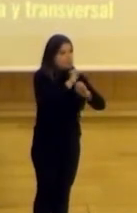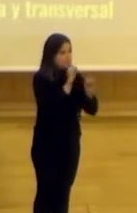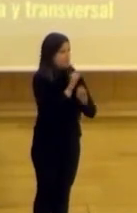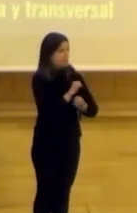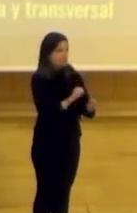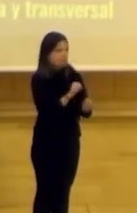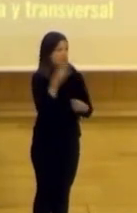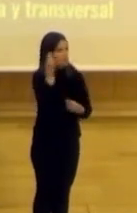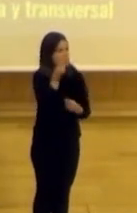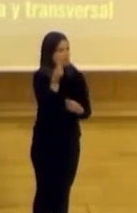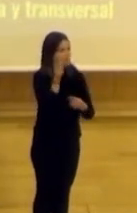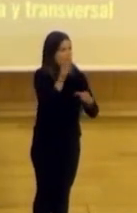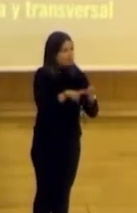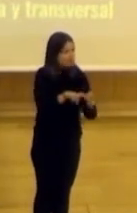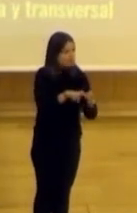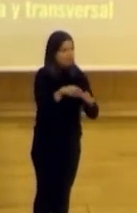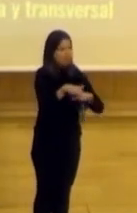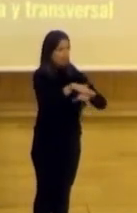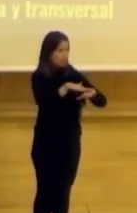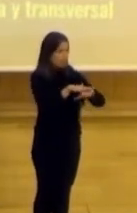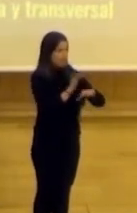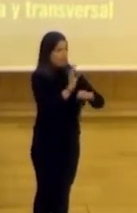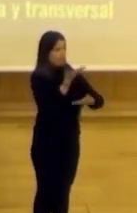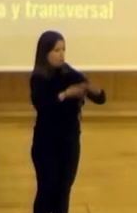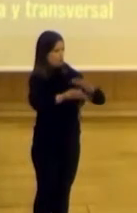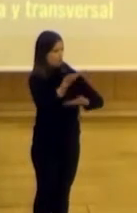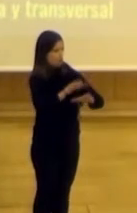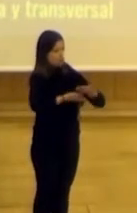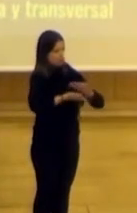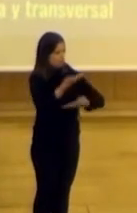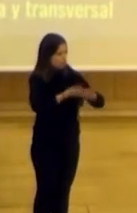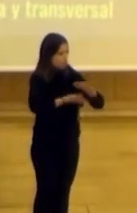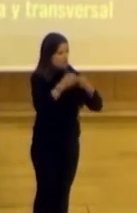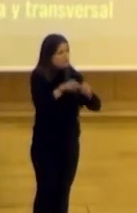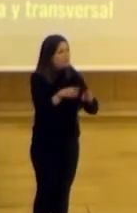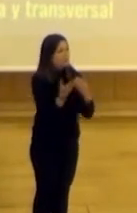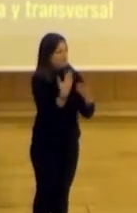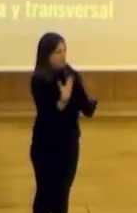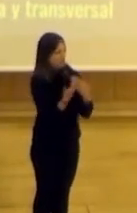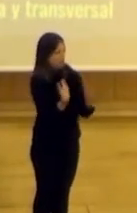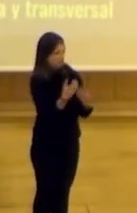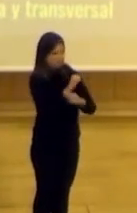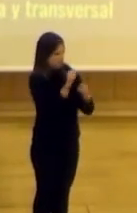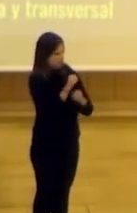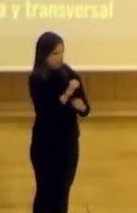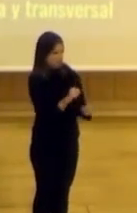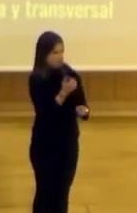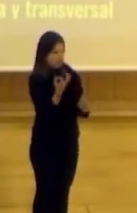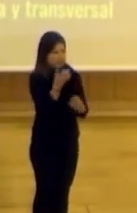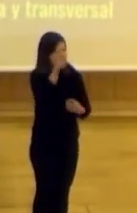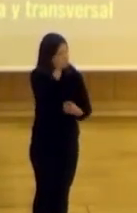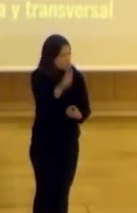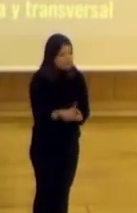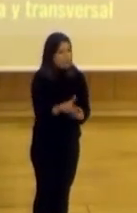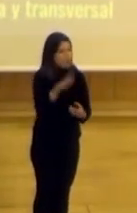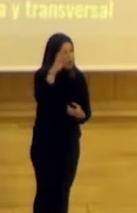pensar la participación, la gobernanza o la colaboración y cooperación sin diálogo. Si no hay actores que se encuentren y